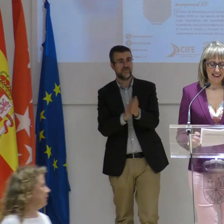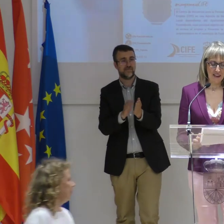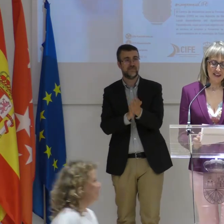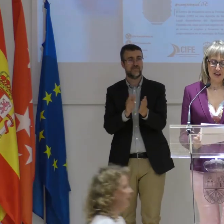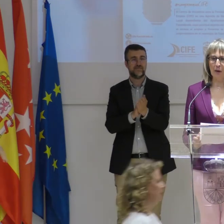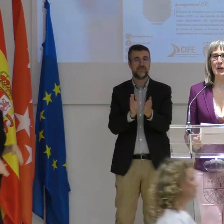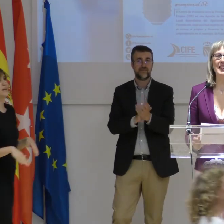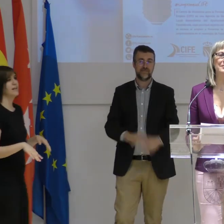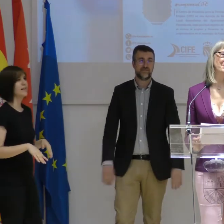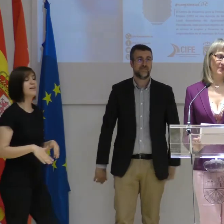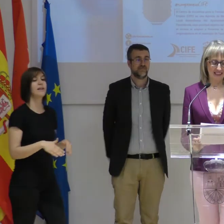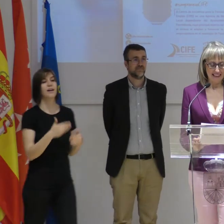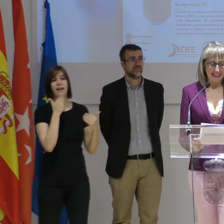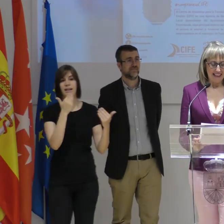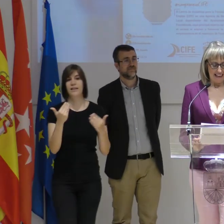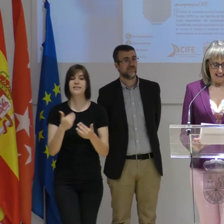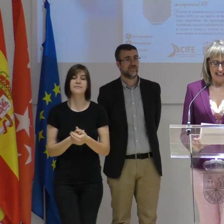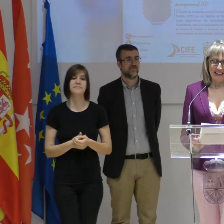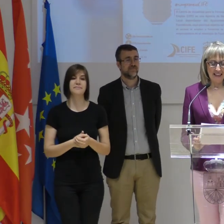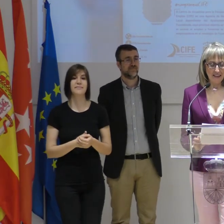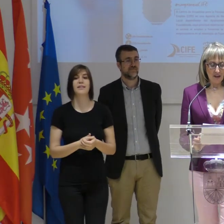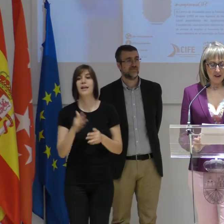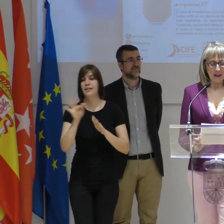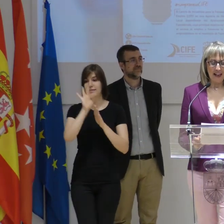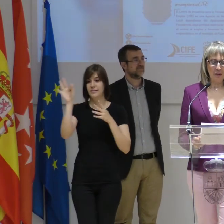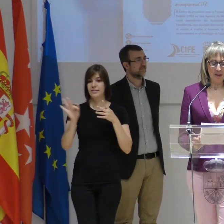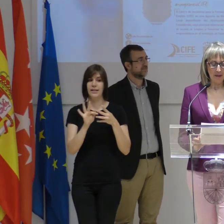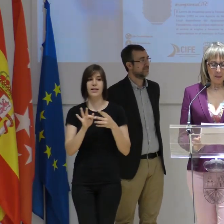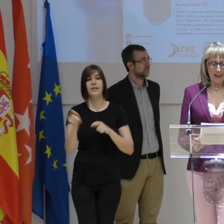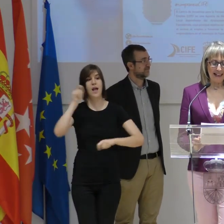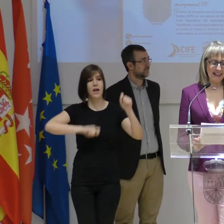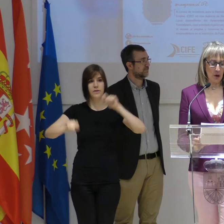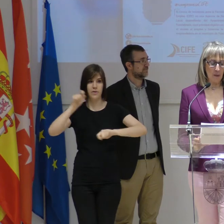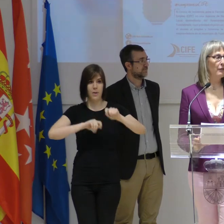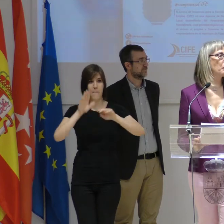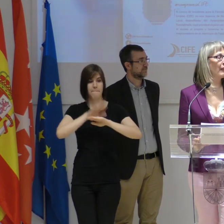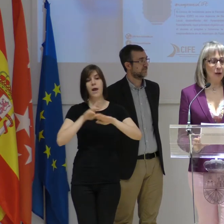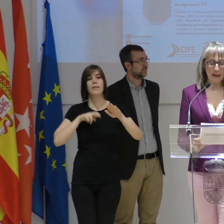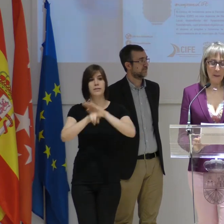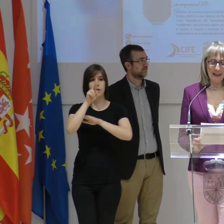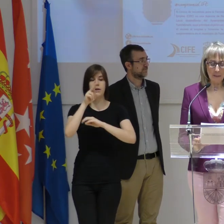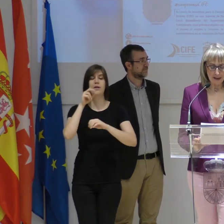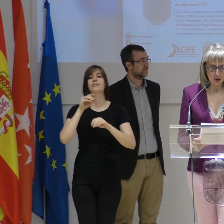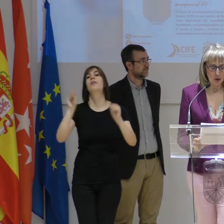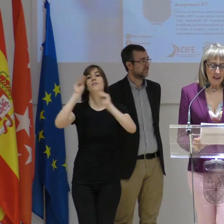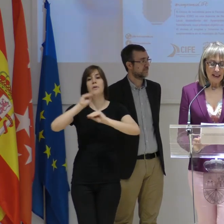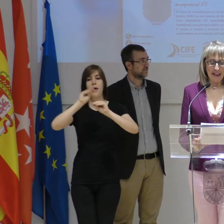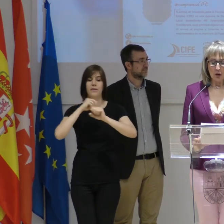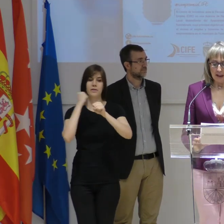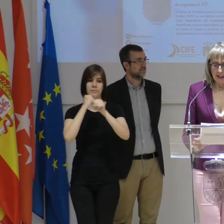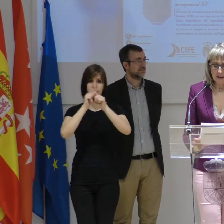Gracias, enhorabuena. La siguiente distinción es para la Asociación para el Desarrollo de la Formación y el Emprendimiento.